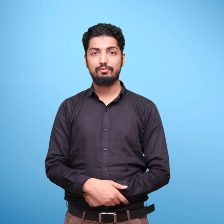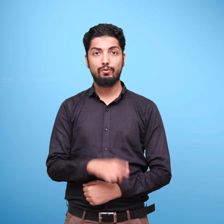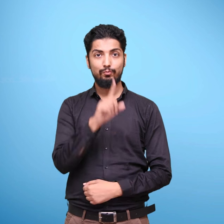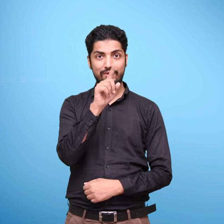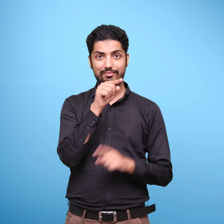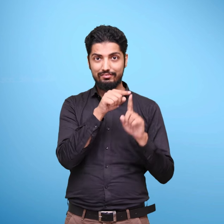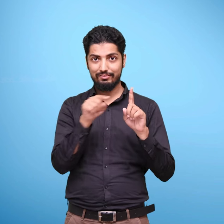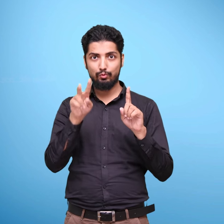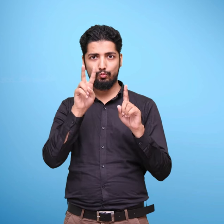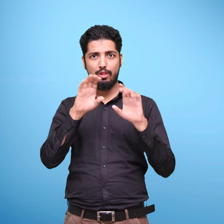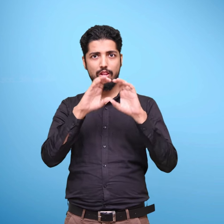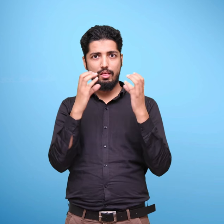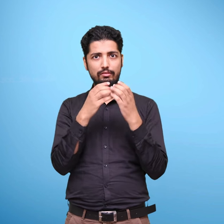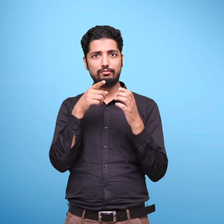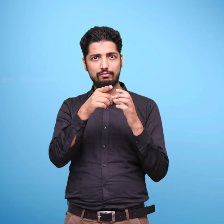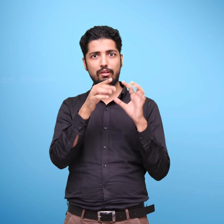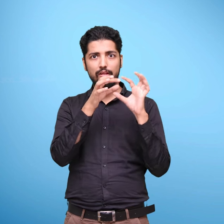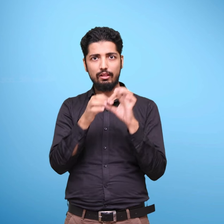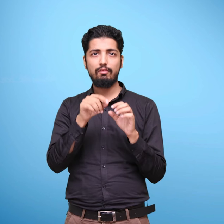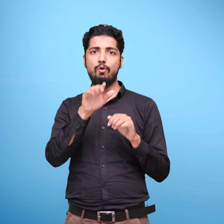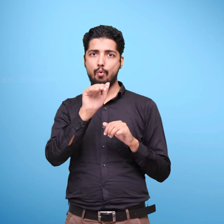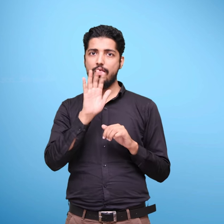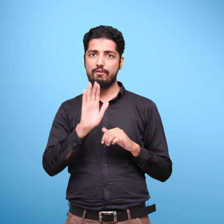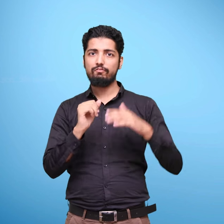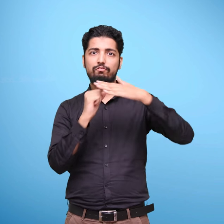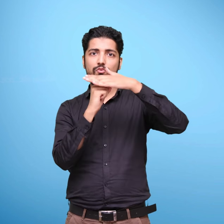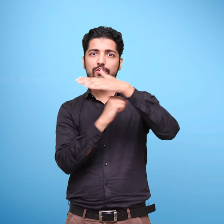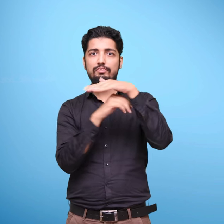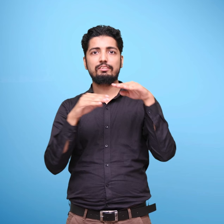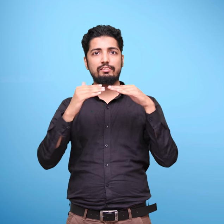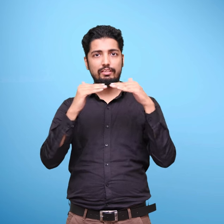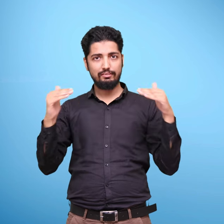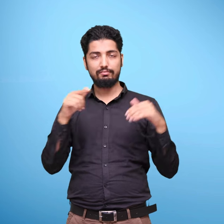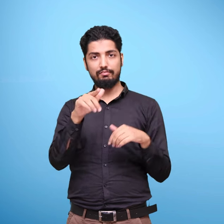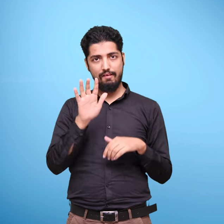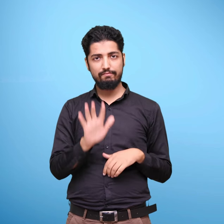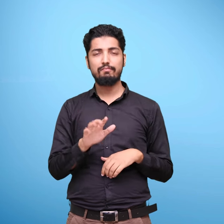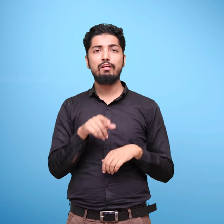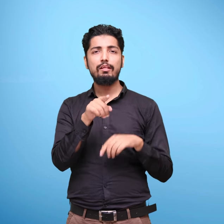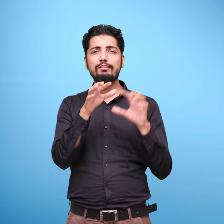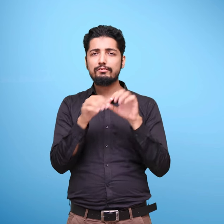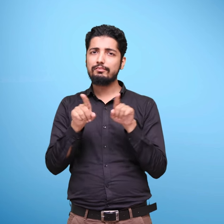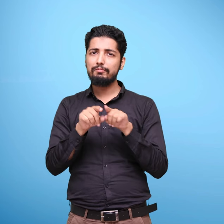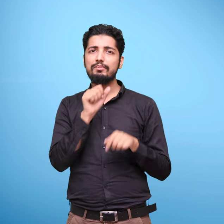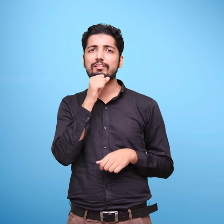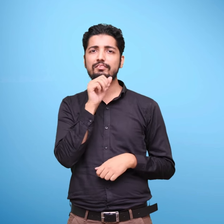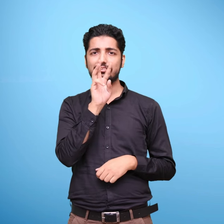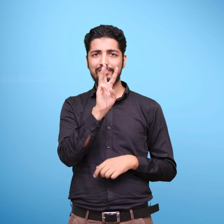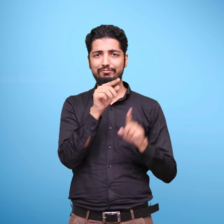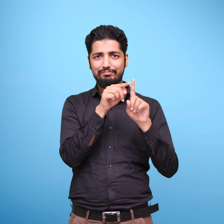कक्षा एक वदो भी आधार भूत स्तर का एक अभिन अंग हैं। तीन से छे वर्ष के बच्चों के समग्र